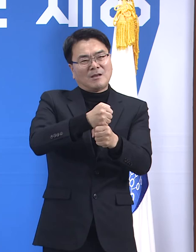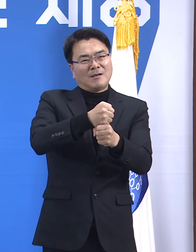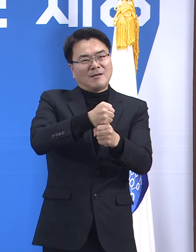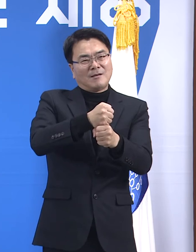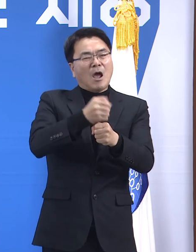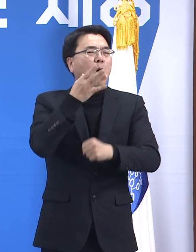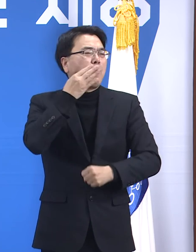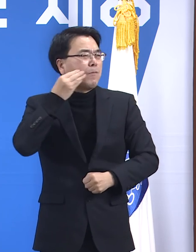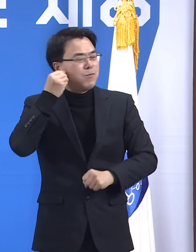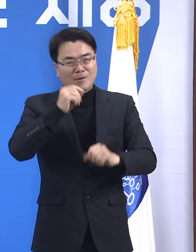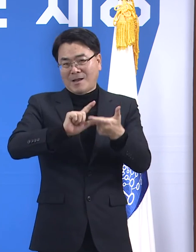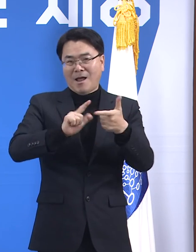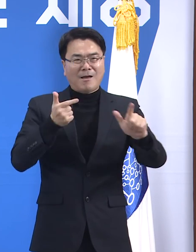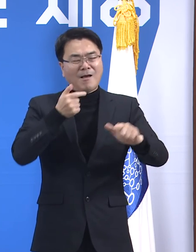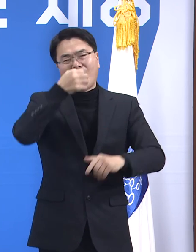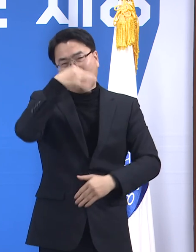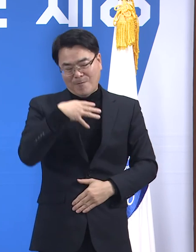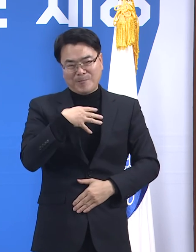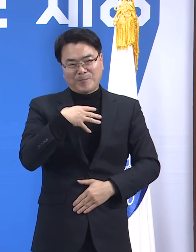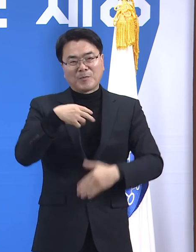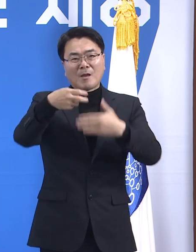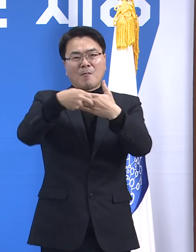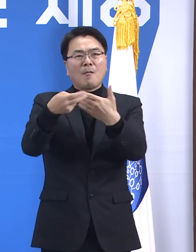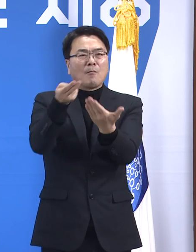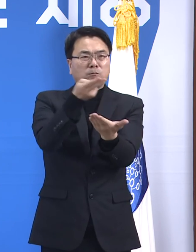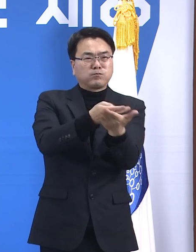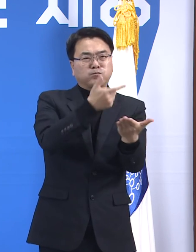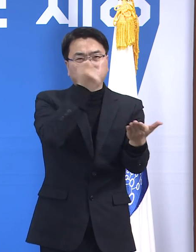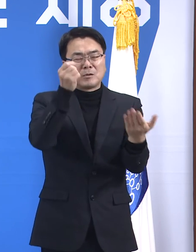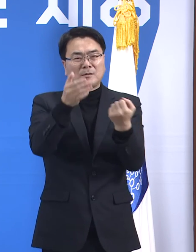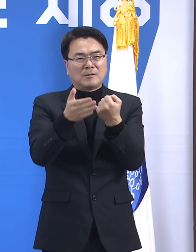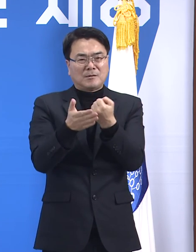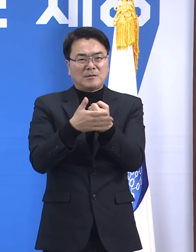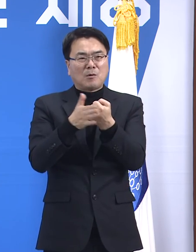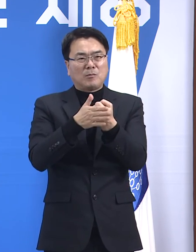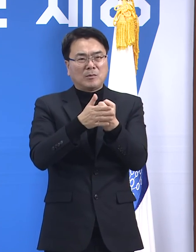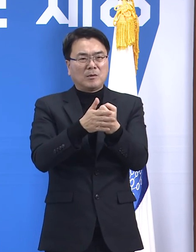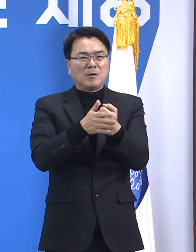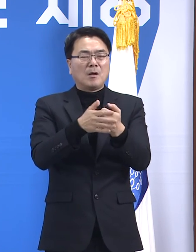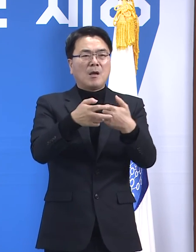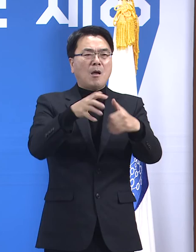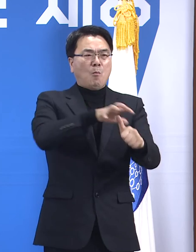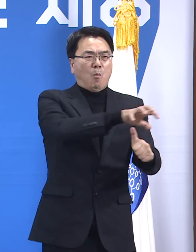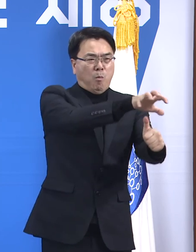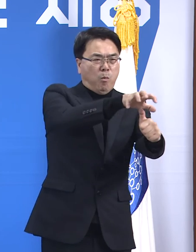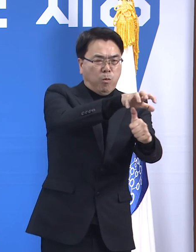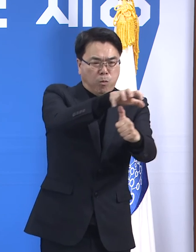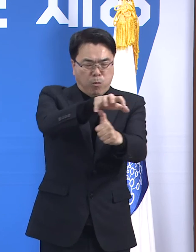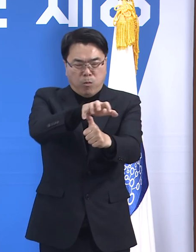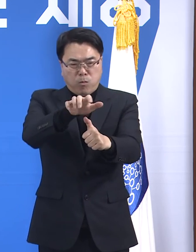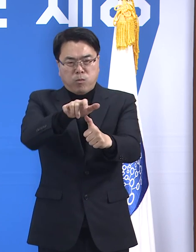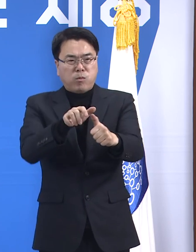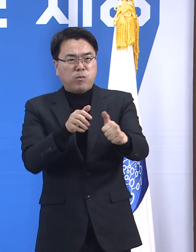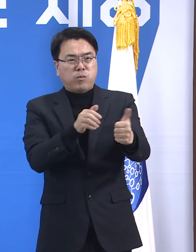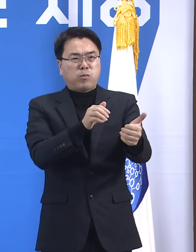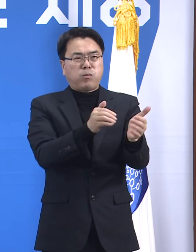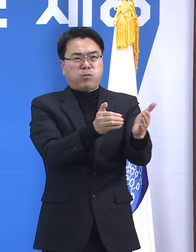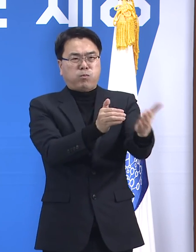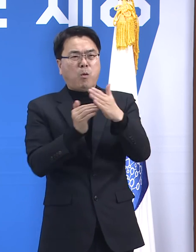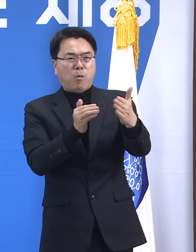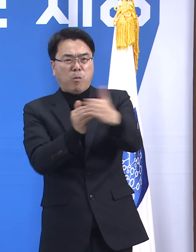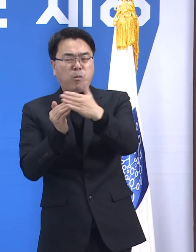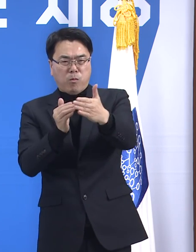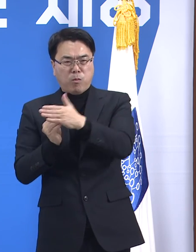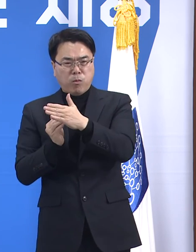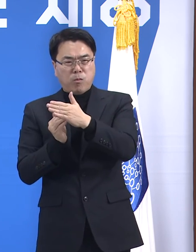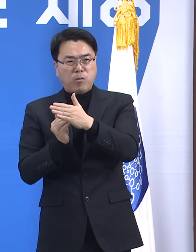않았습니다. 병상을 배정받지 못한 채 요양시설과 요양병 같은 취약기관에서 격리 중